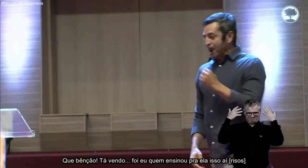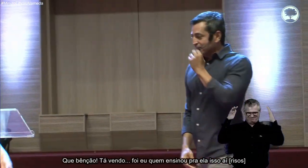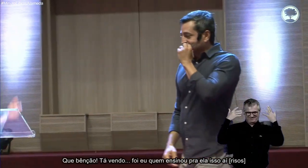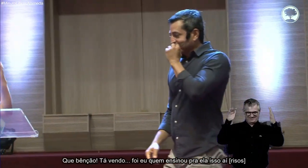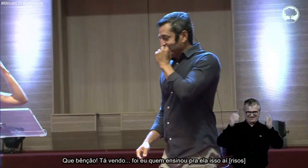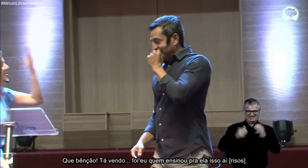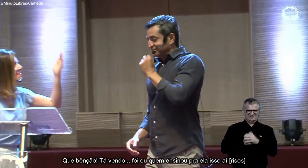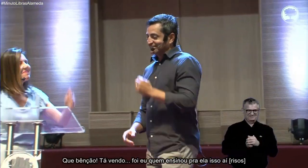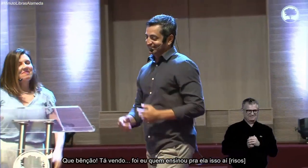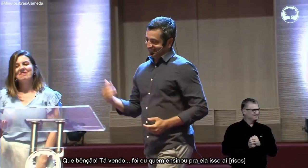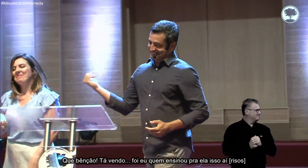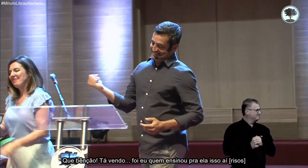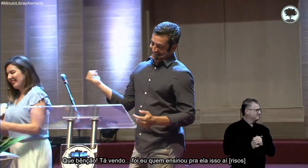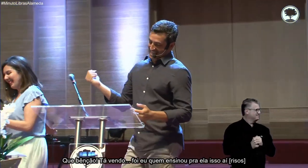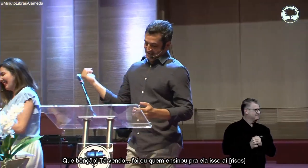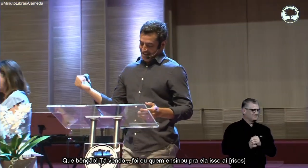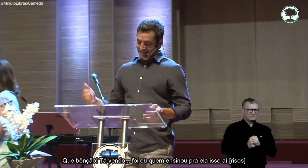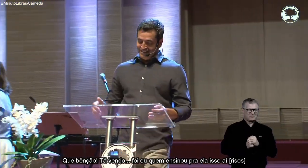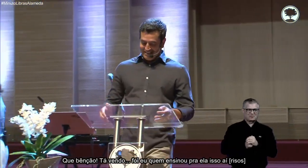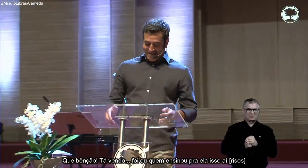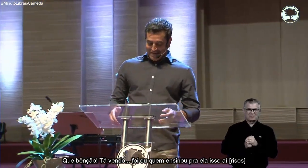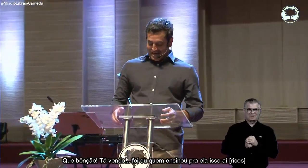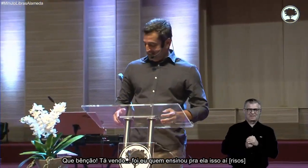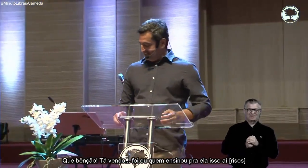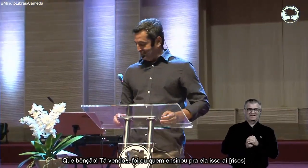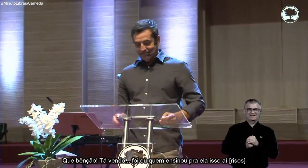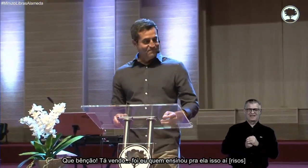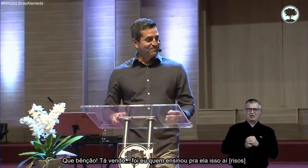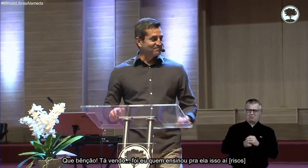Que bênção. vendo? Foi eu que ensinei para ela isso aí. É.